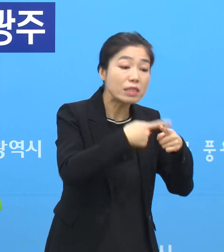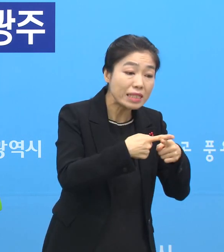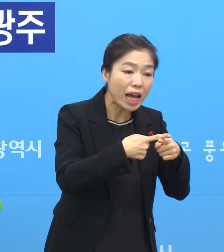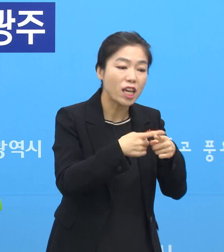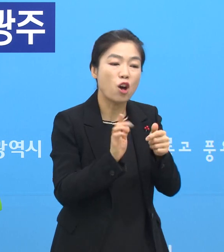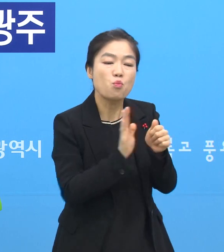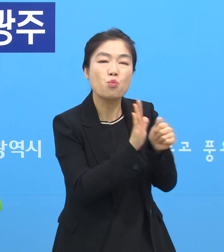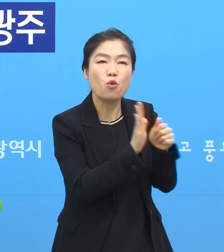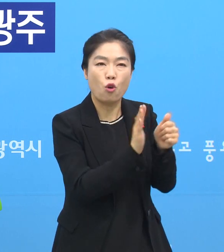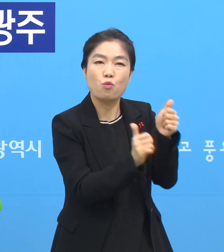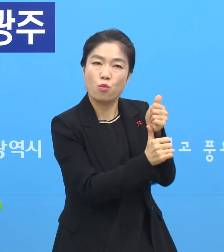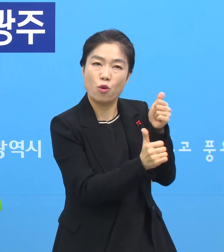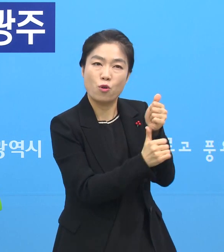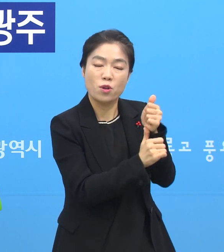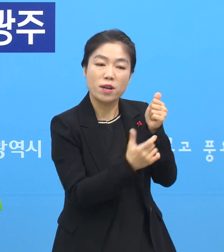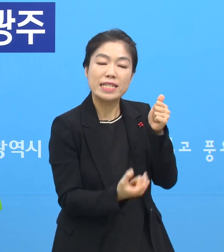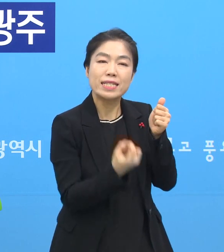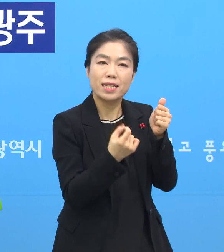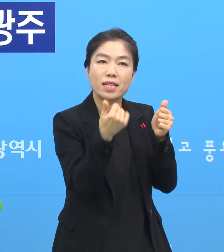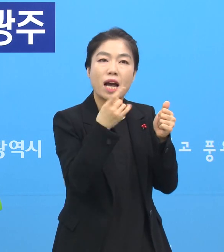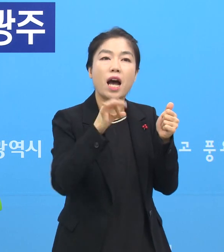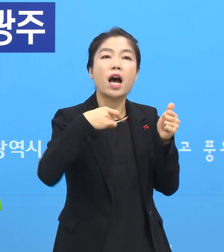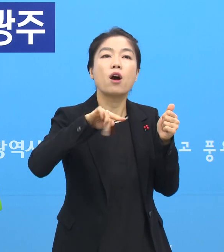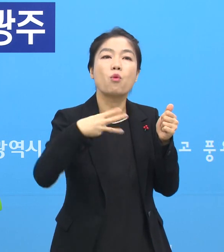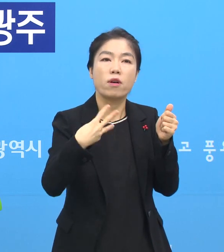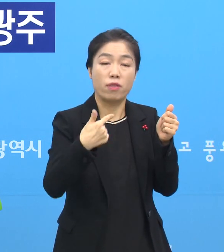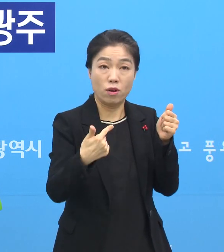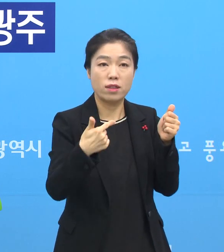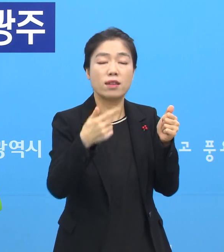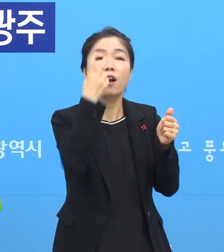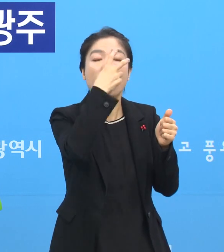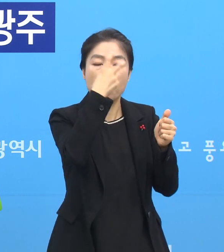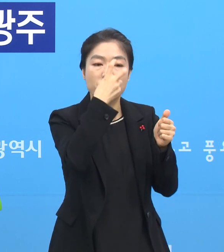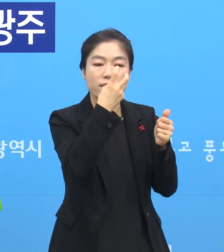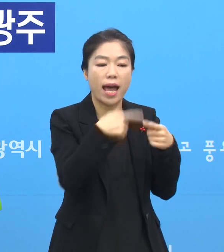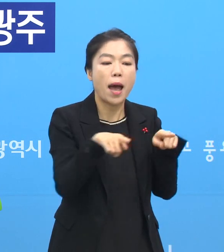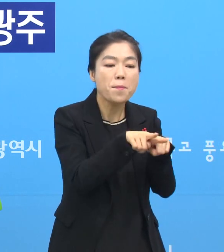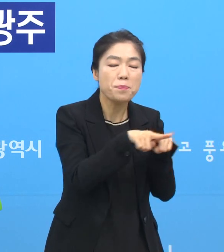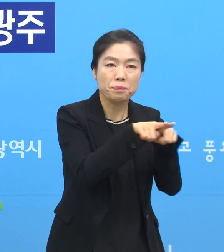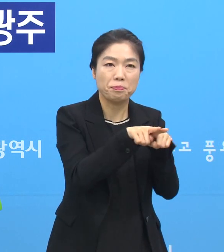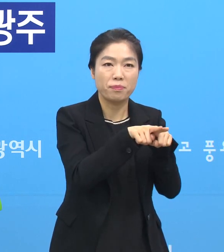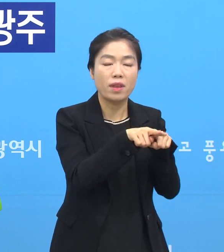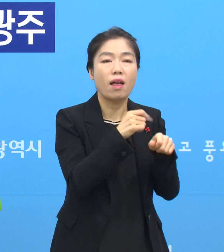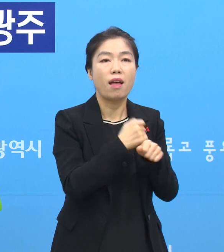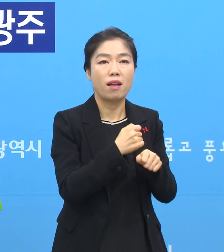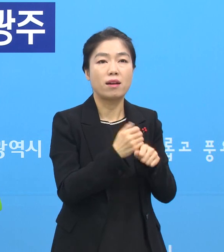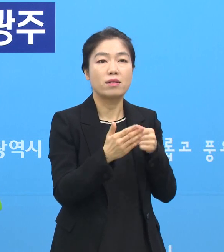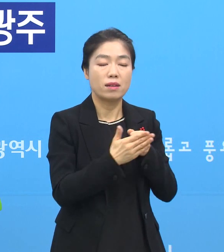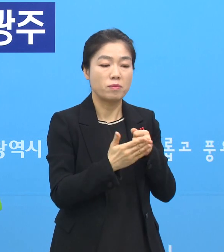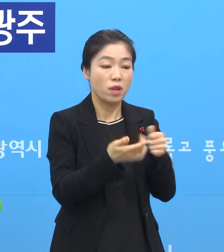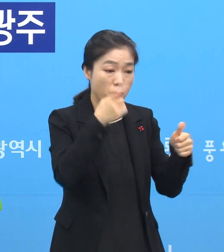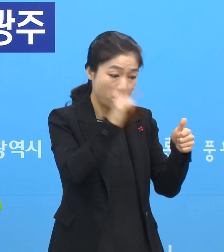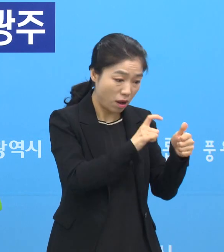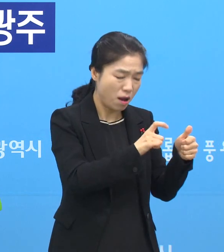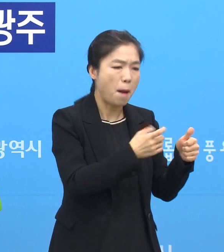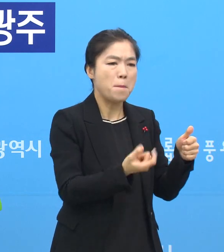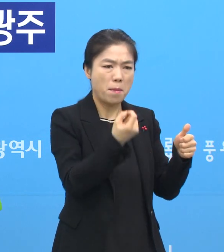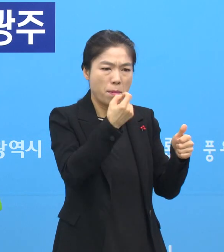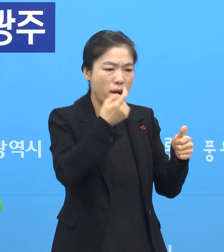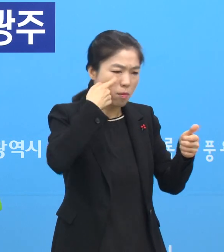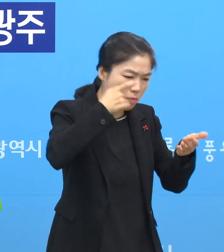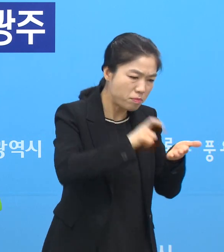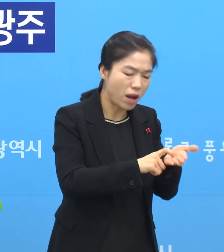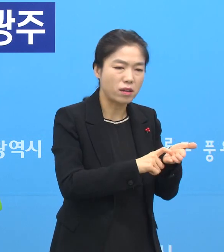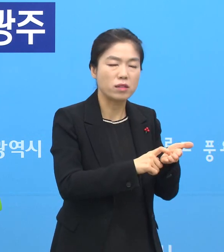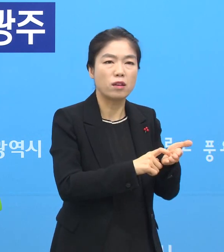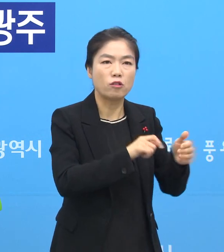보조적으로 신속 항원 검사도 아울러 실시합니다. 그래서 최대한 확진자들을 빨리빨리 찾아내서 조치를 진행할